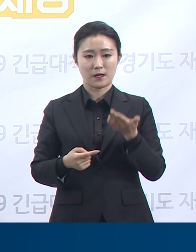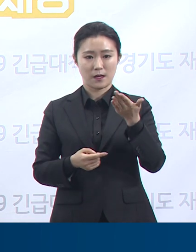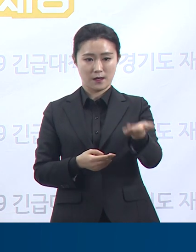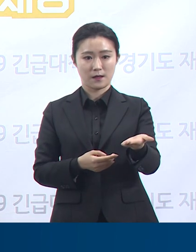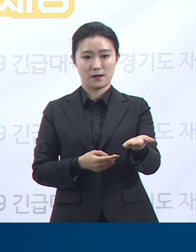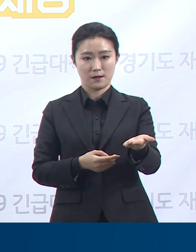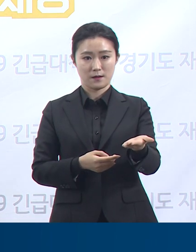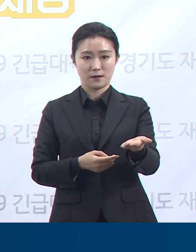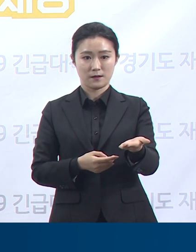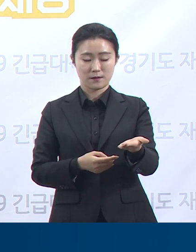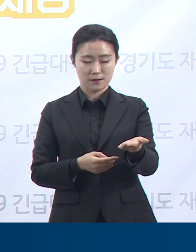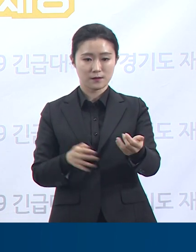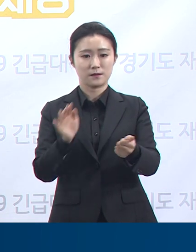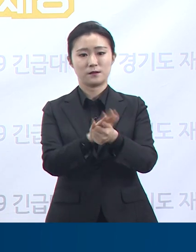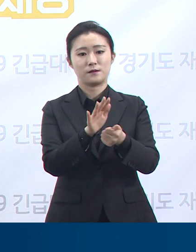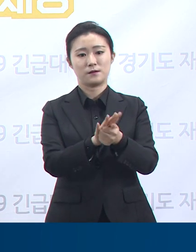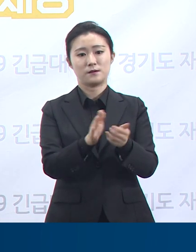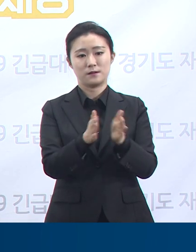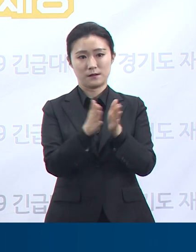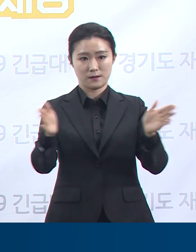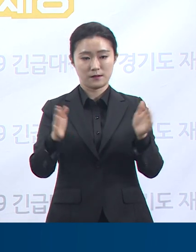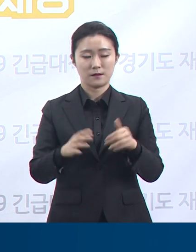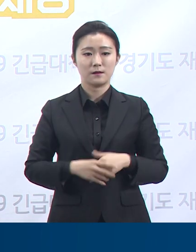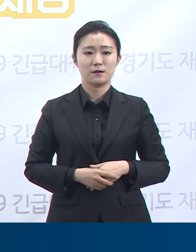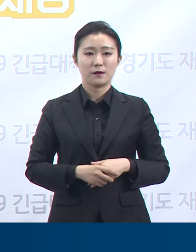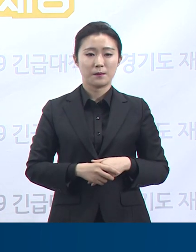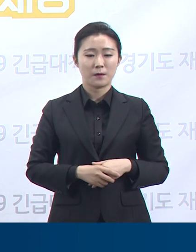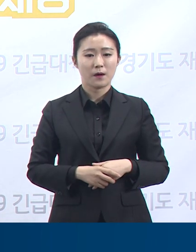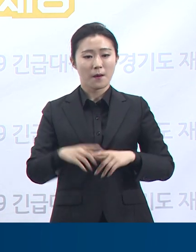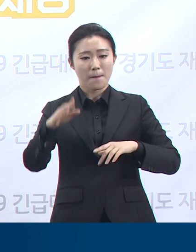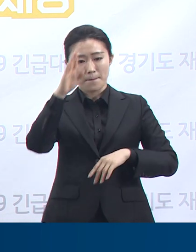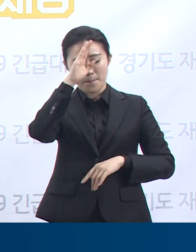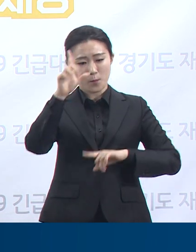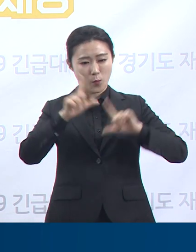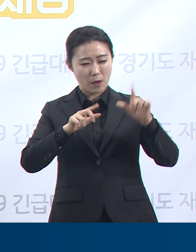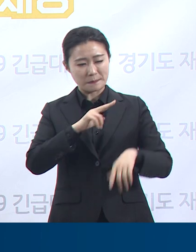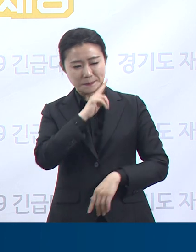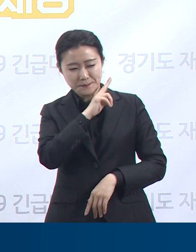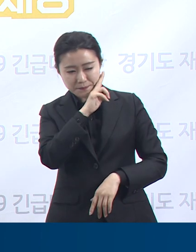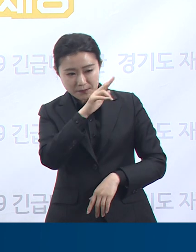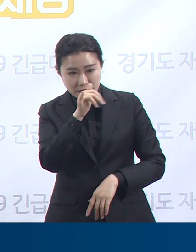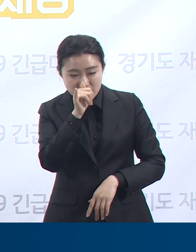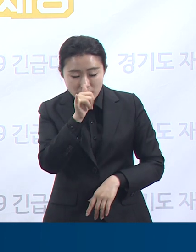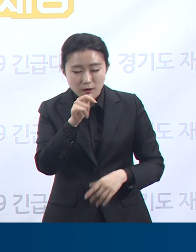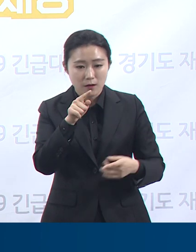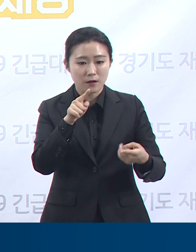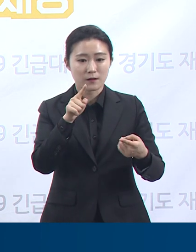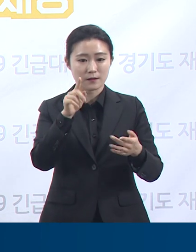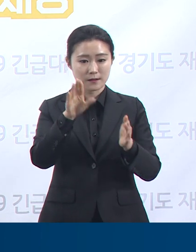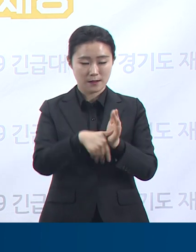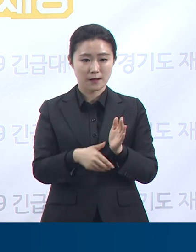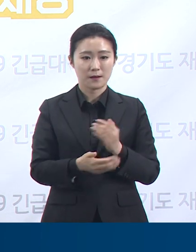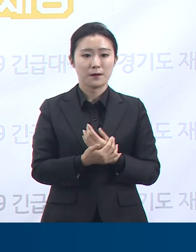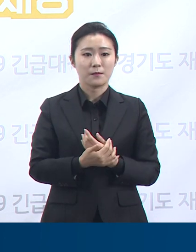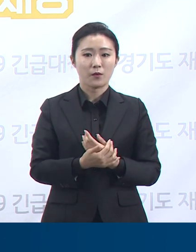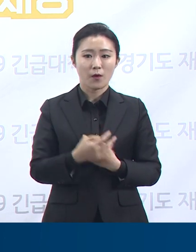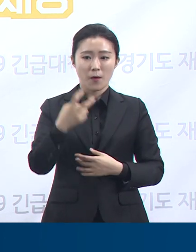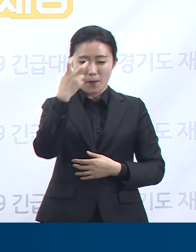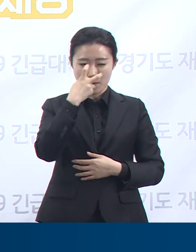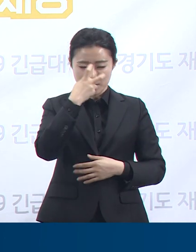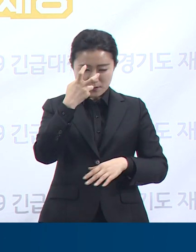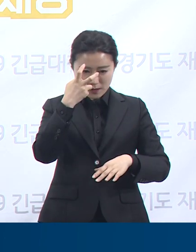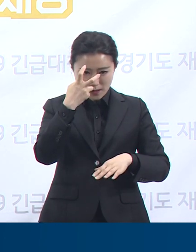의심증상이 있는 대상자가 보건소 및 선별소료소에서 진단검사를 받은 뒤, 보상비를 신청하면